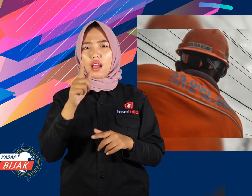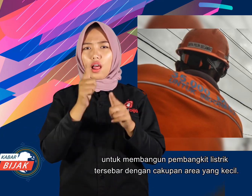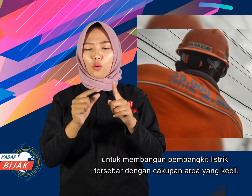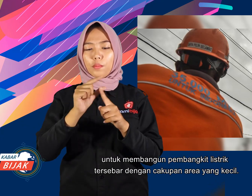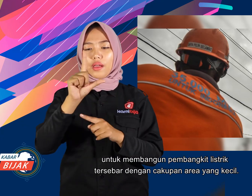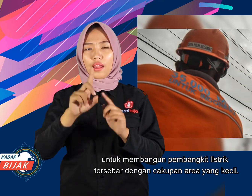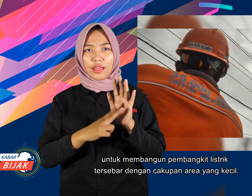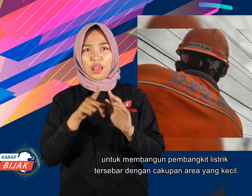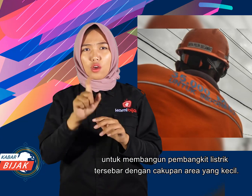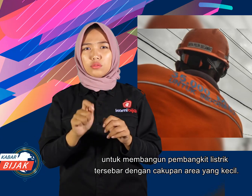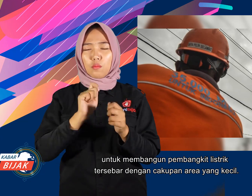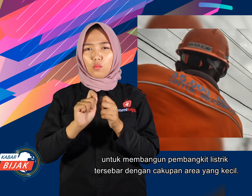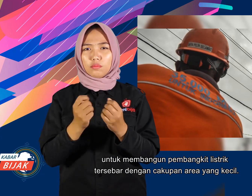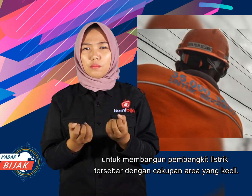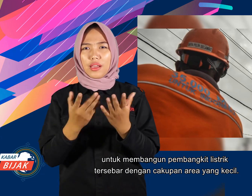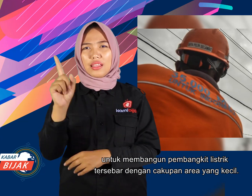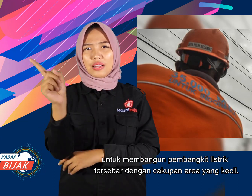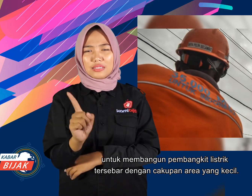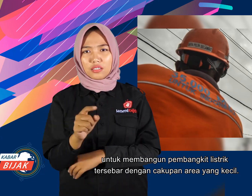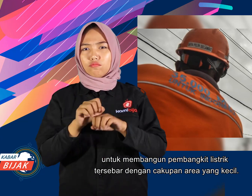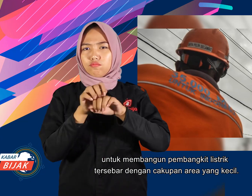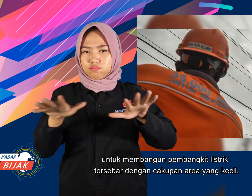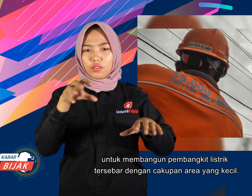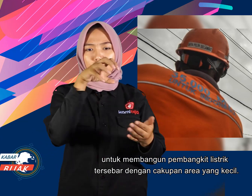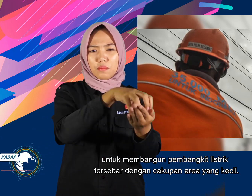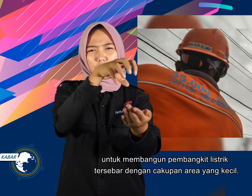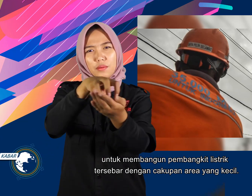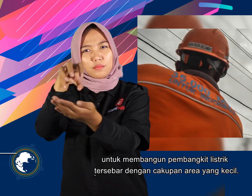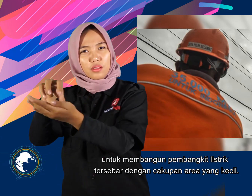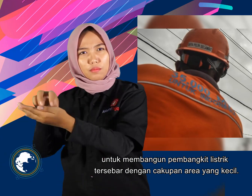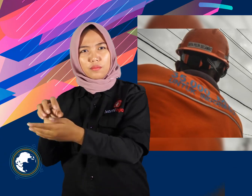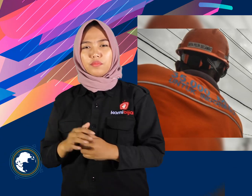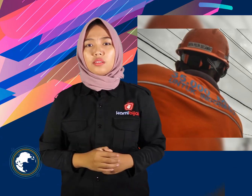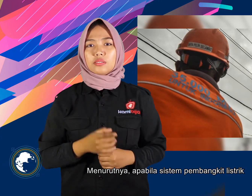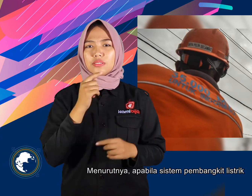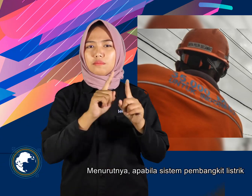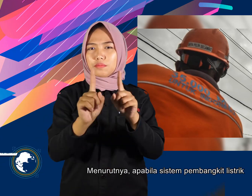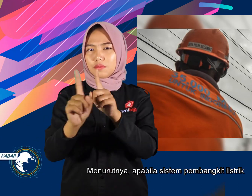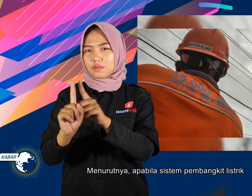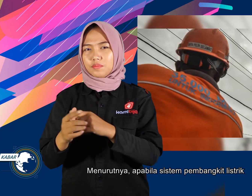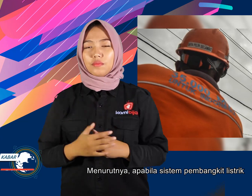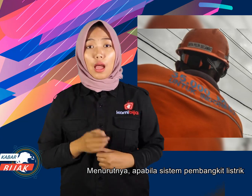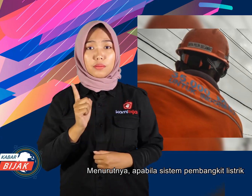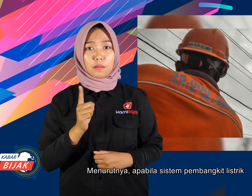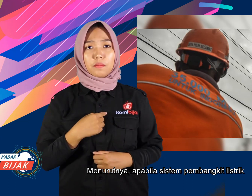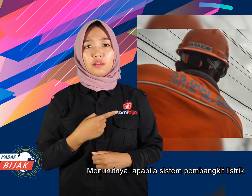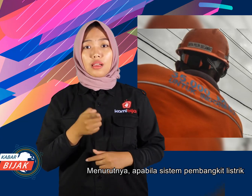Untuk membangun pembangkit listrik tersebar dengan cakupan area yang kecil. Menurutnya, apabila sistem pembangkit